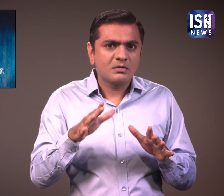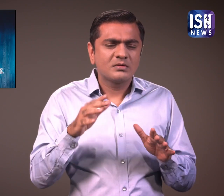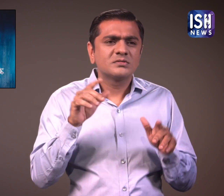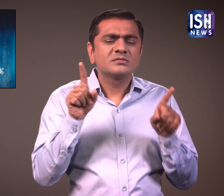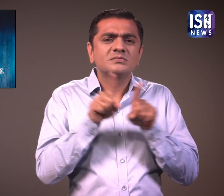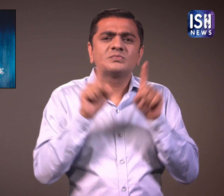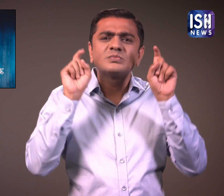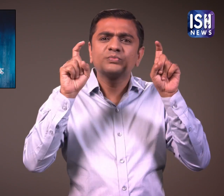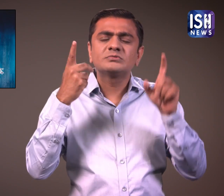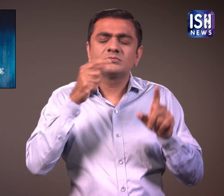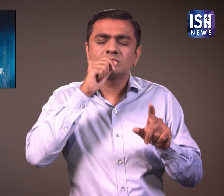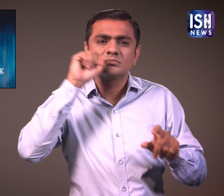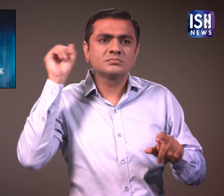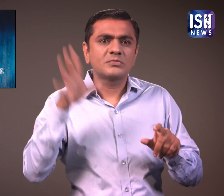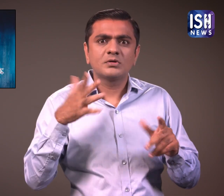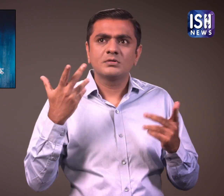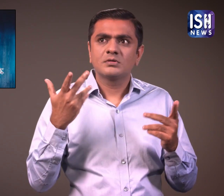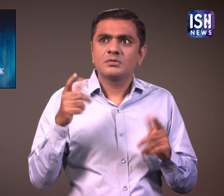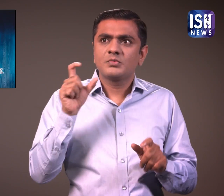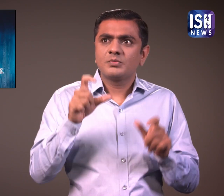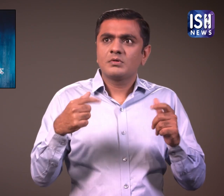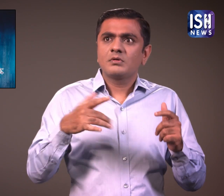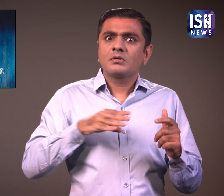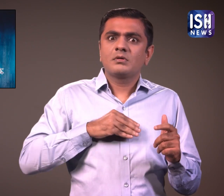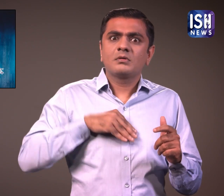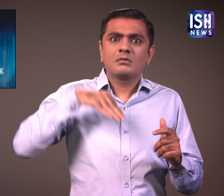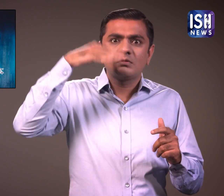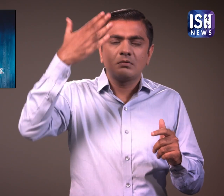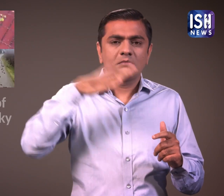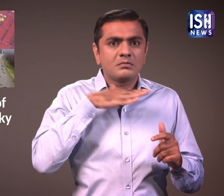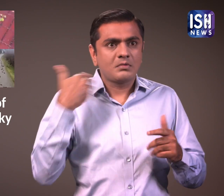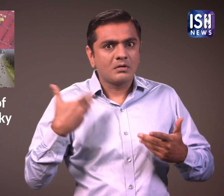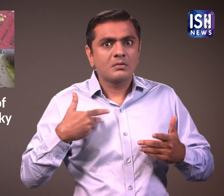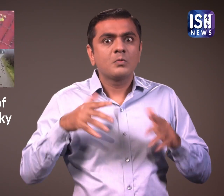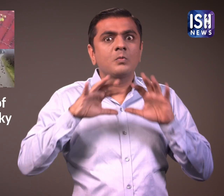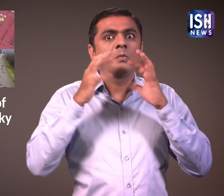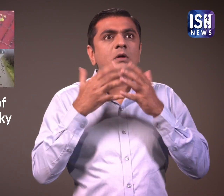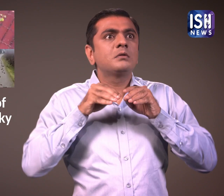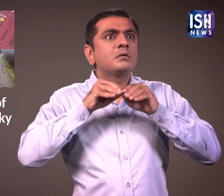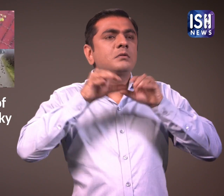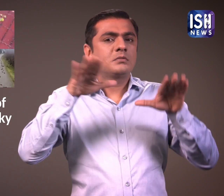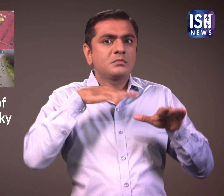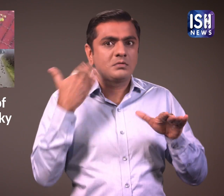उन्हें डर है कि यह किसी काले जादू से संबंदित है और डर है कि यह सरवानाश है